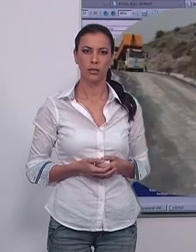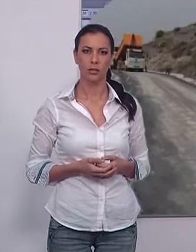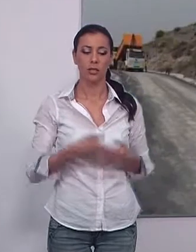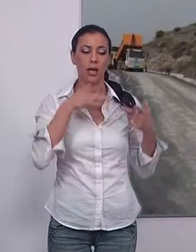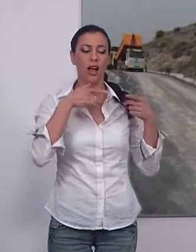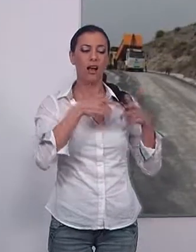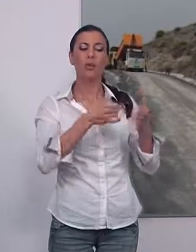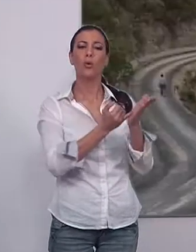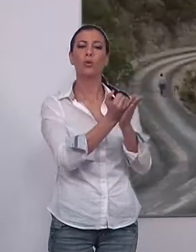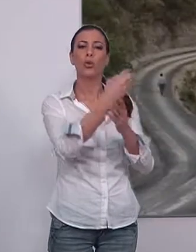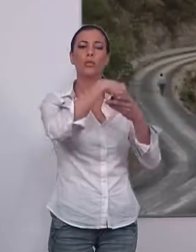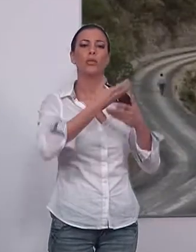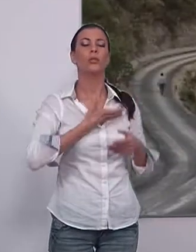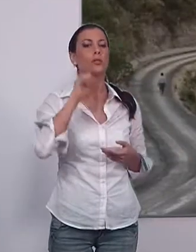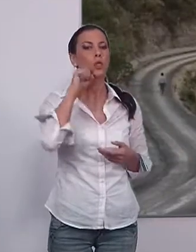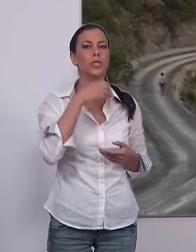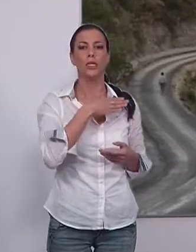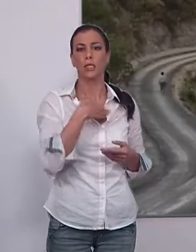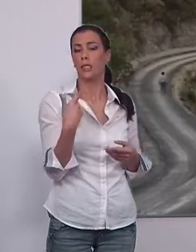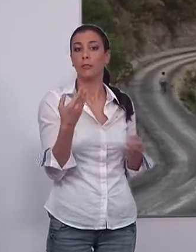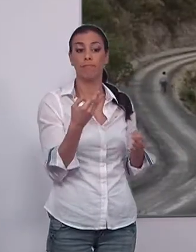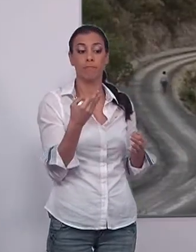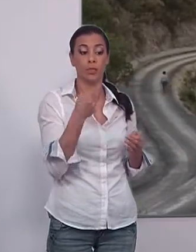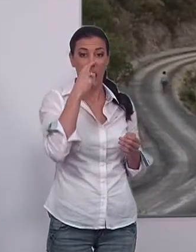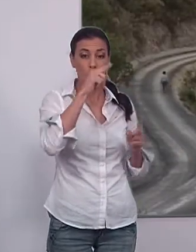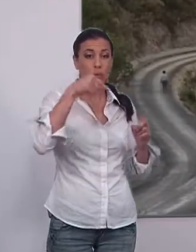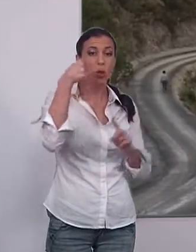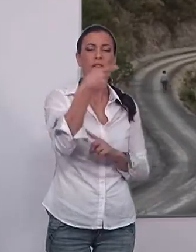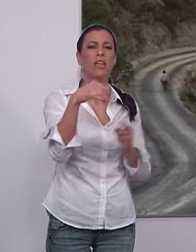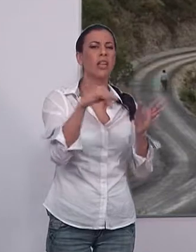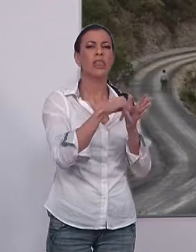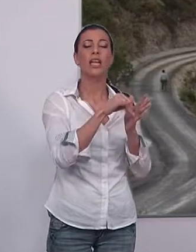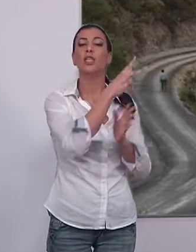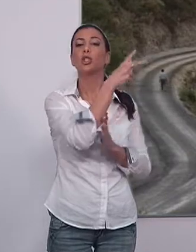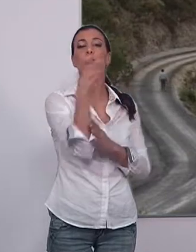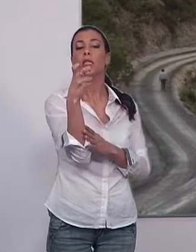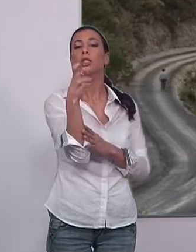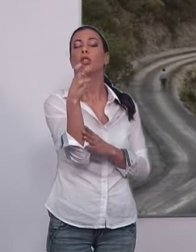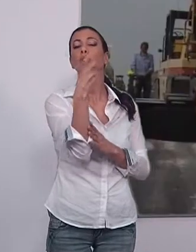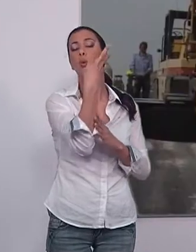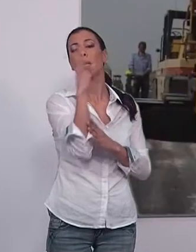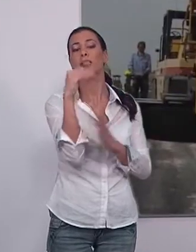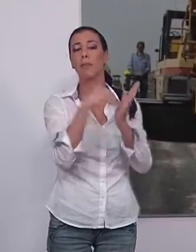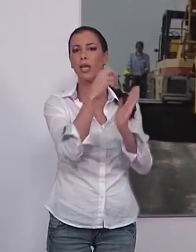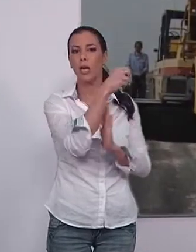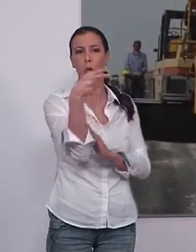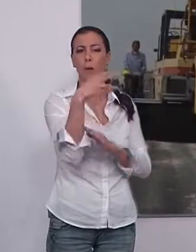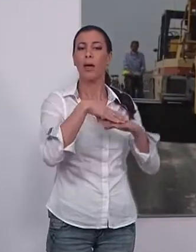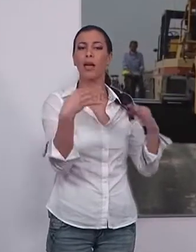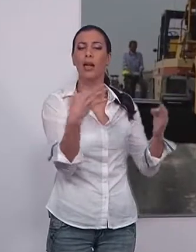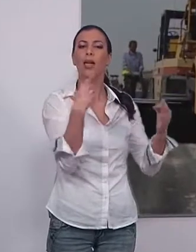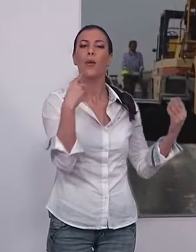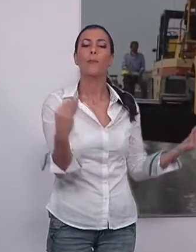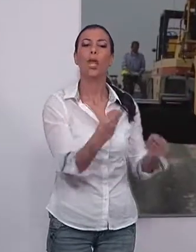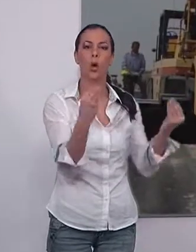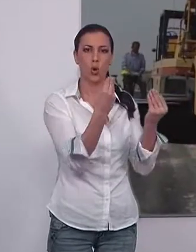El área de agricultura del Ayuntamiento de Motril invertirá el próximo año cerca de 240.000 euros